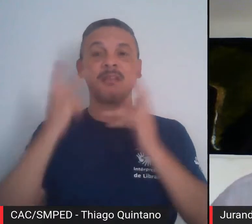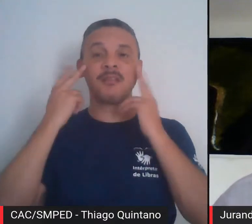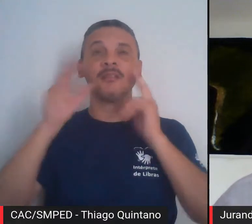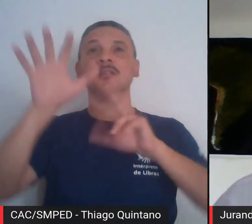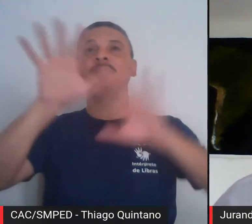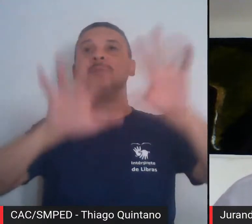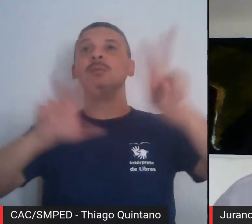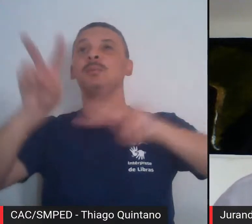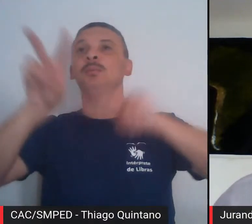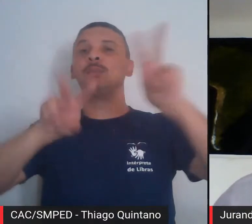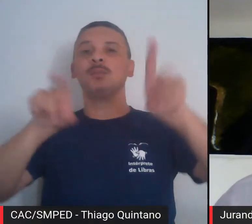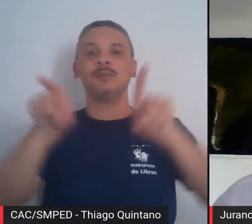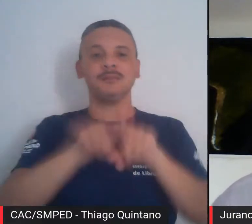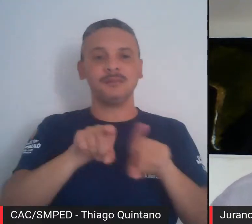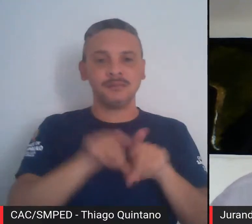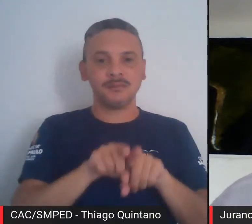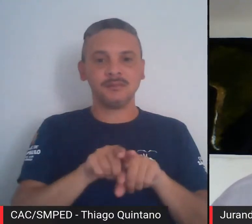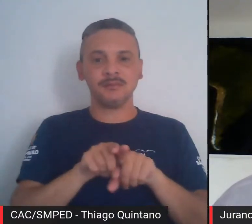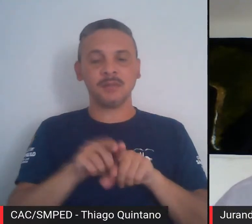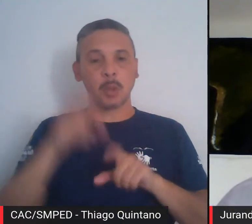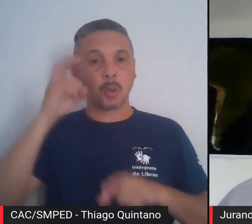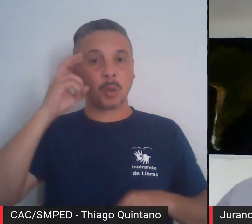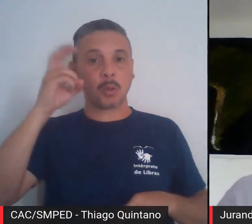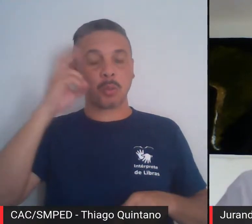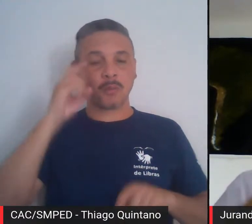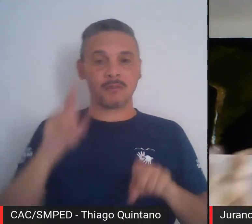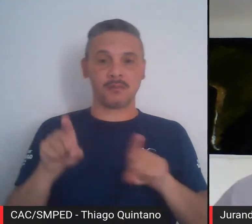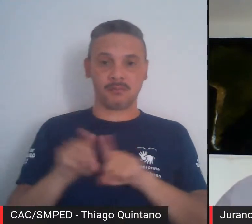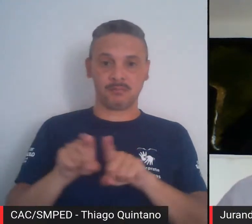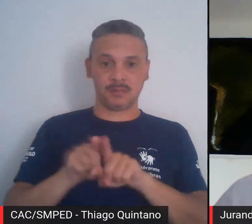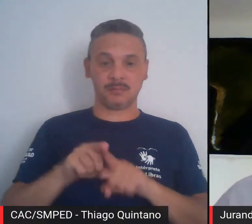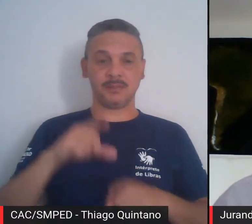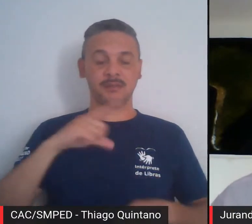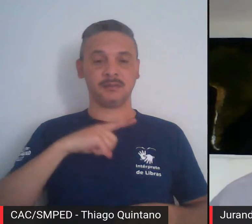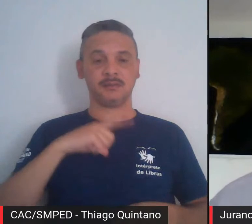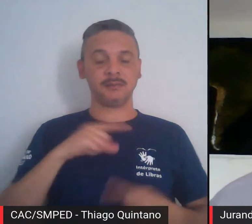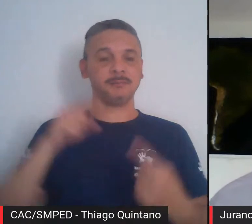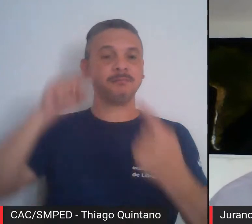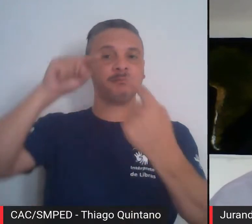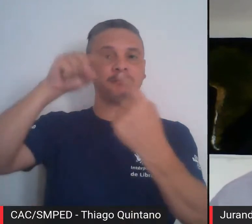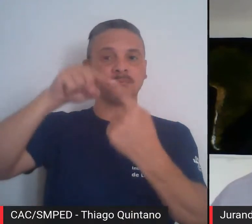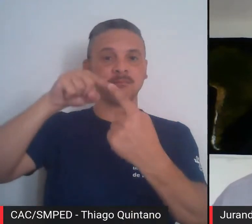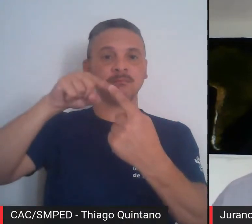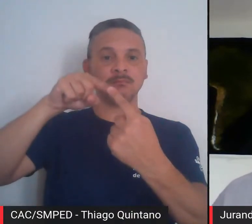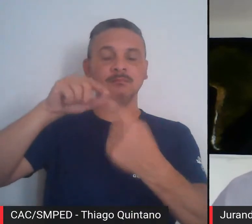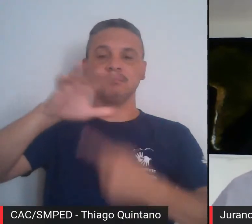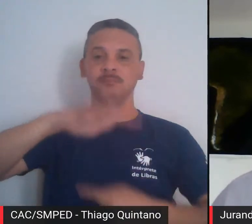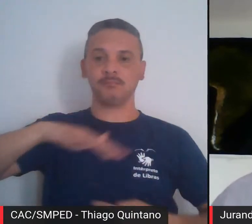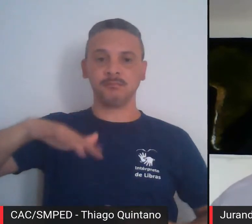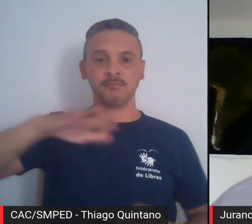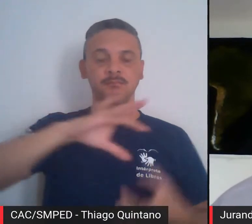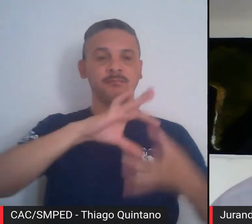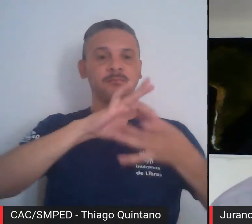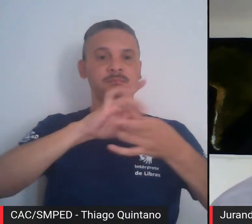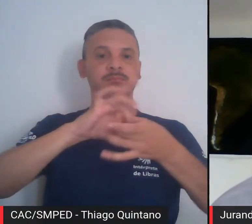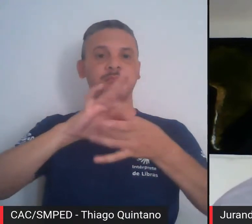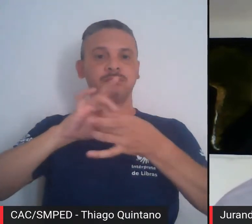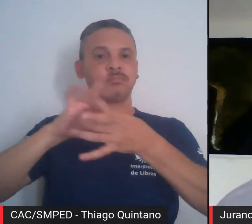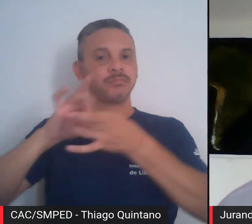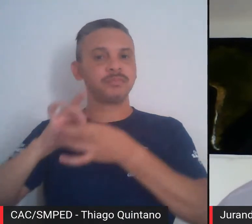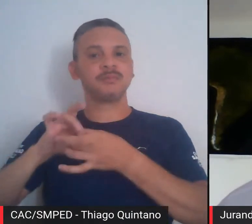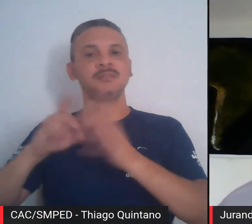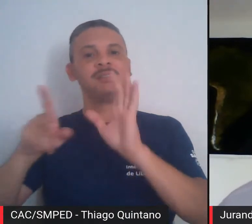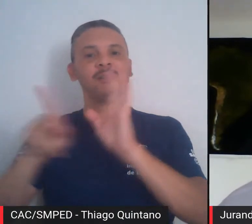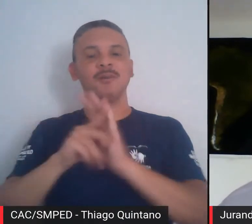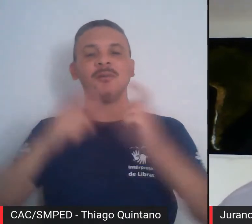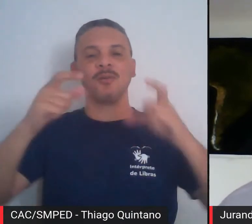paisagem cultural, quer dizer, a paisagem inserida nesse contexto do Pico